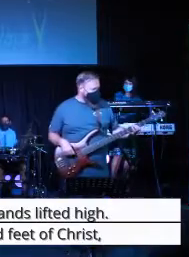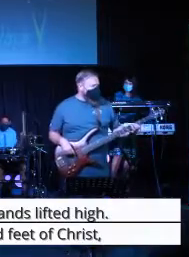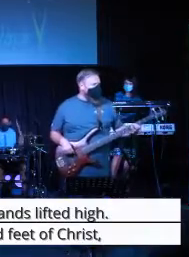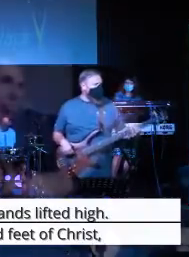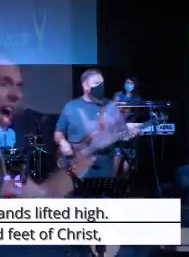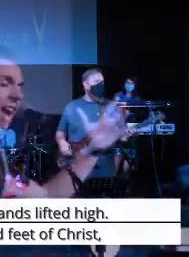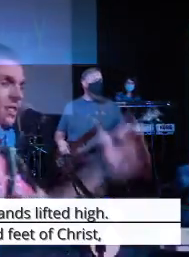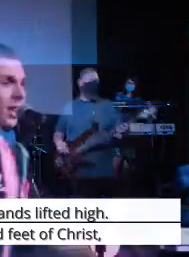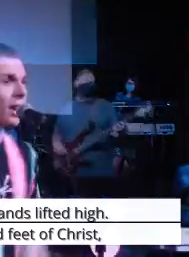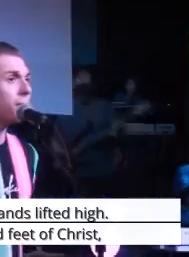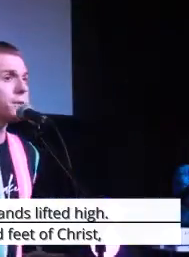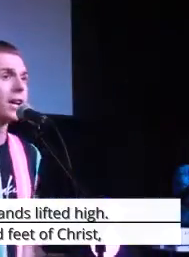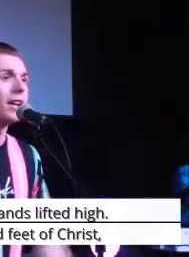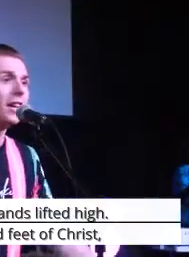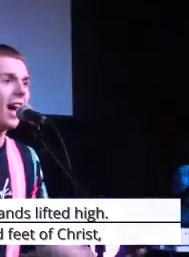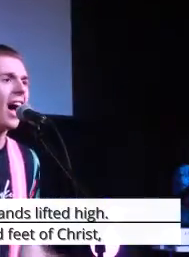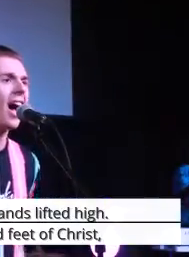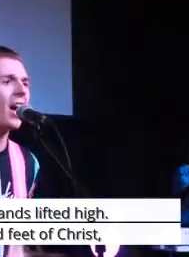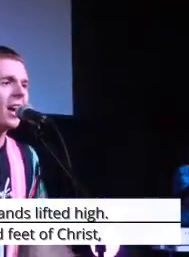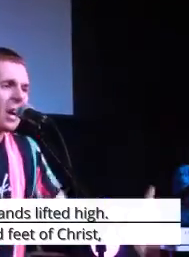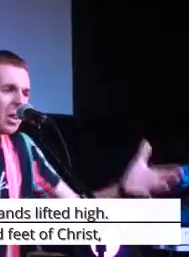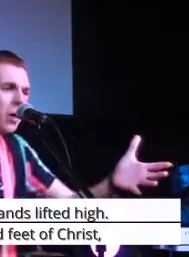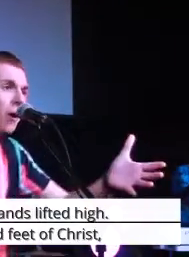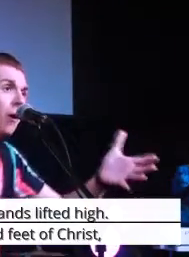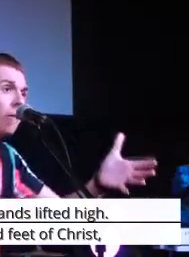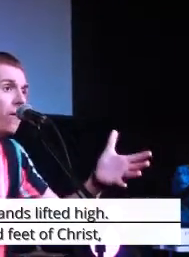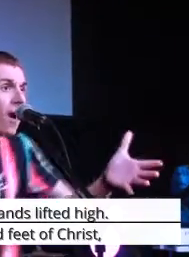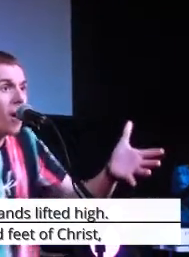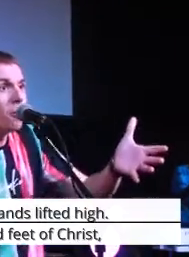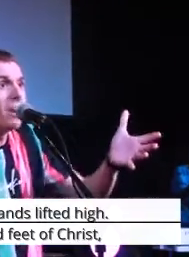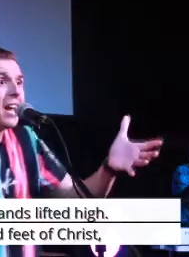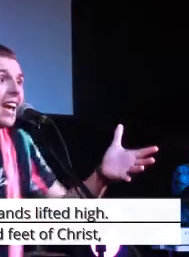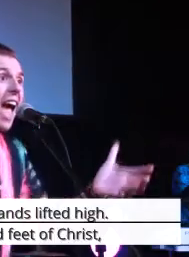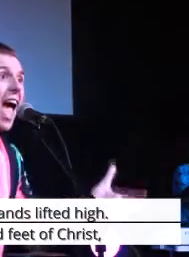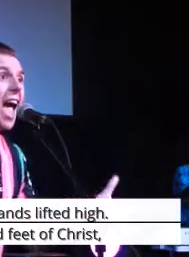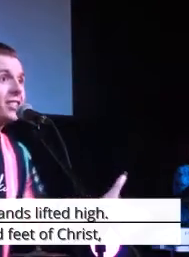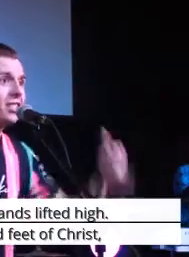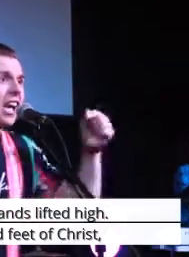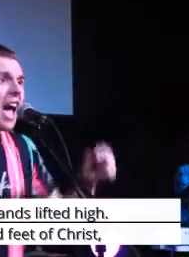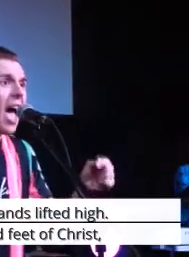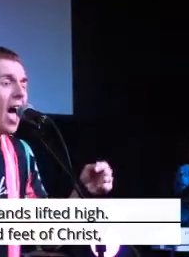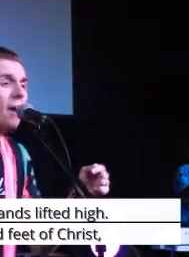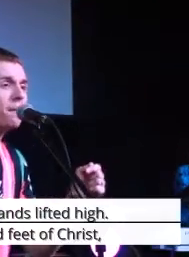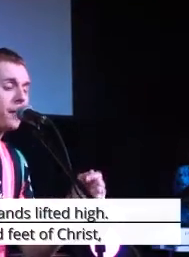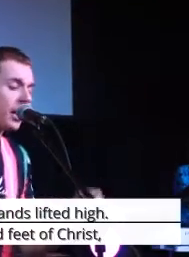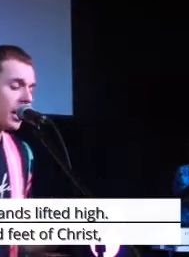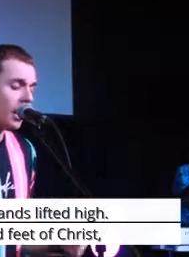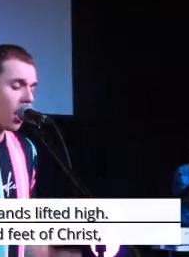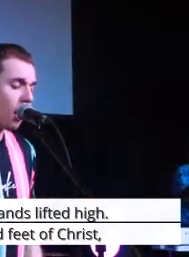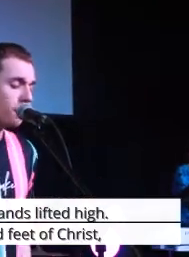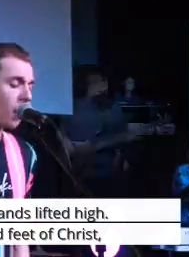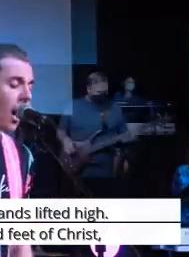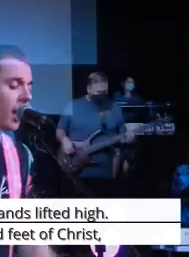hands lifted high the very hands and feet of christ